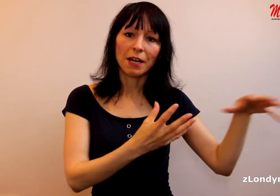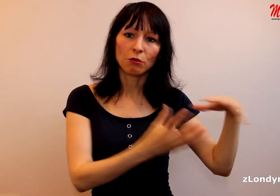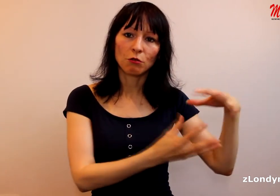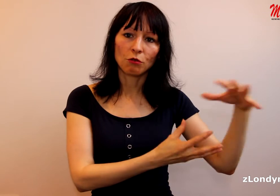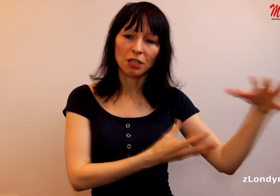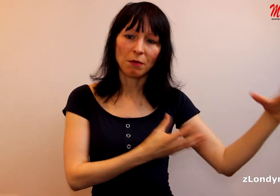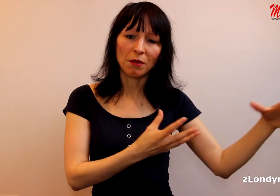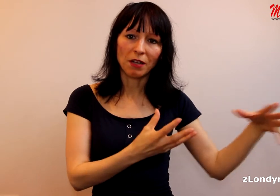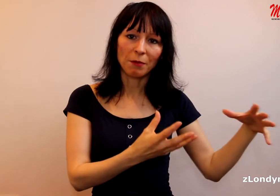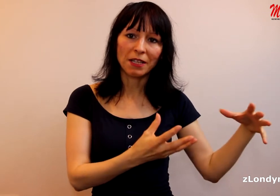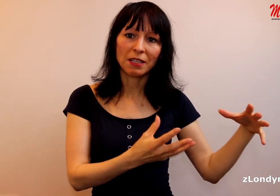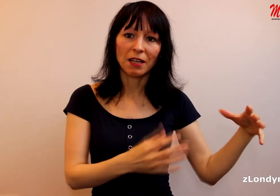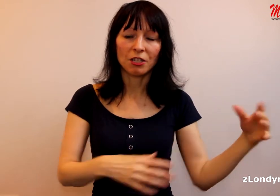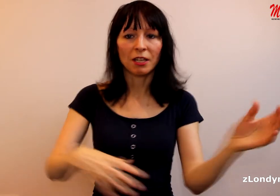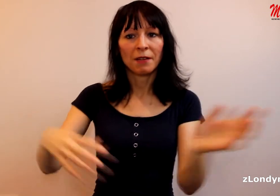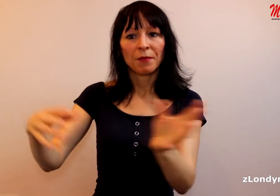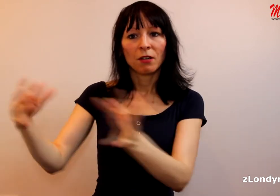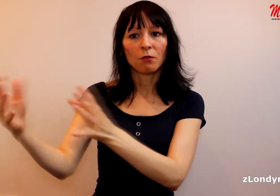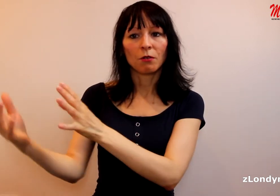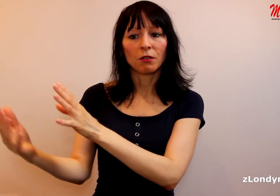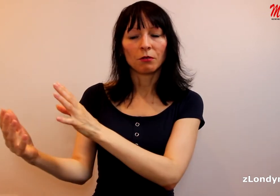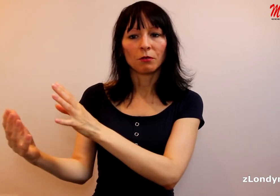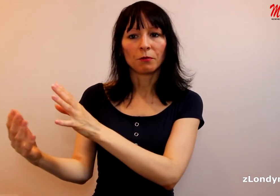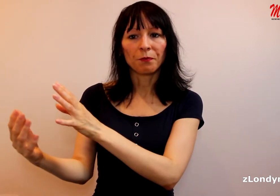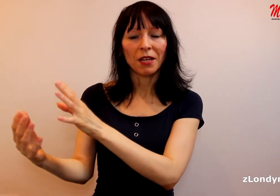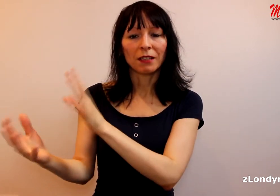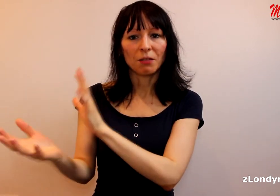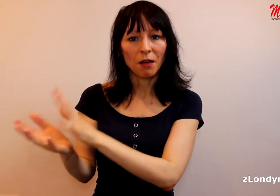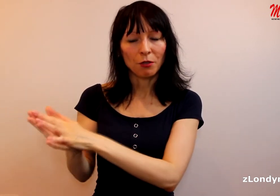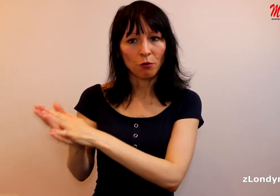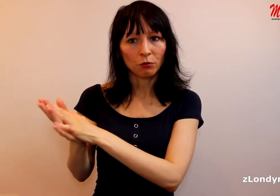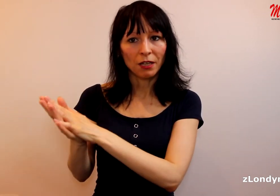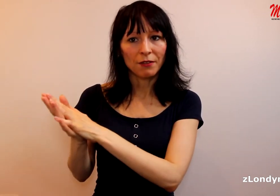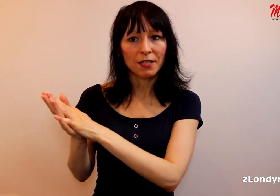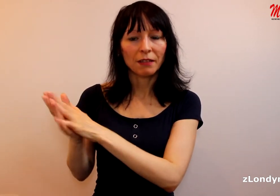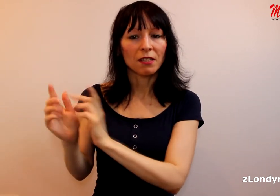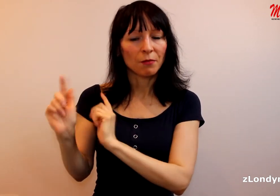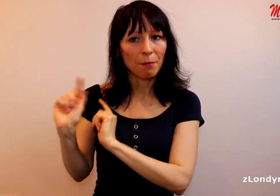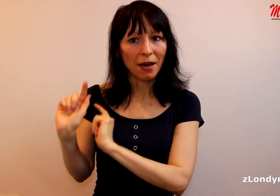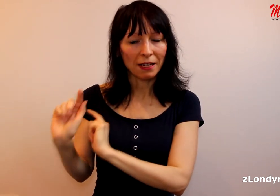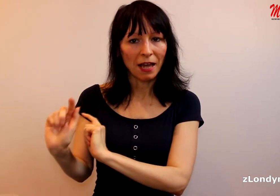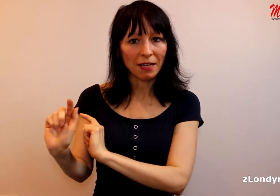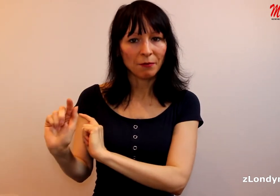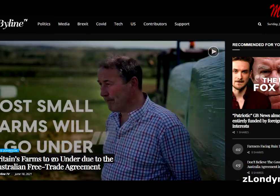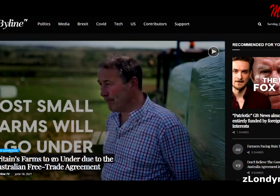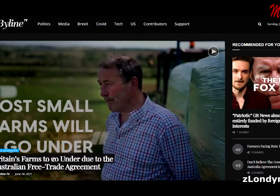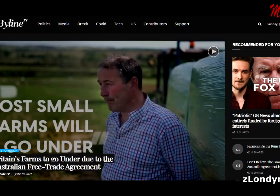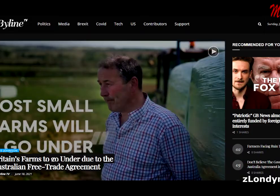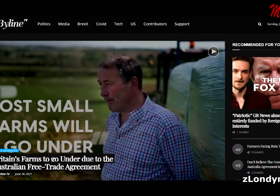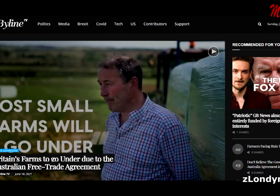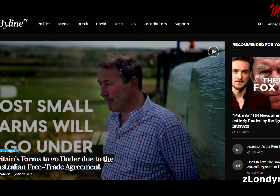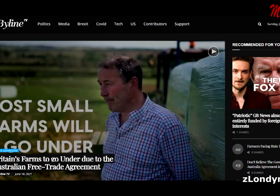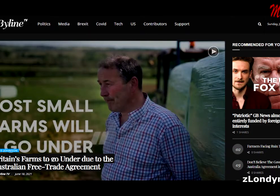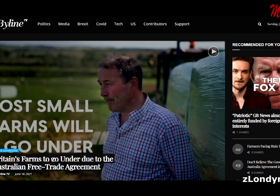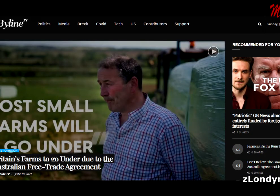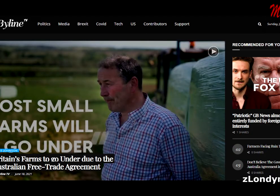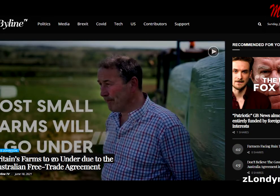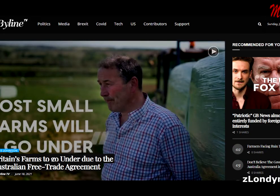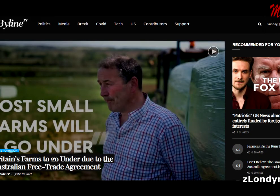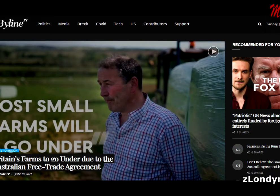jádro jsou, řekněme, bývalí brexitáři. A teď máme druhou televizi, ta se jmenuje Byneline, ale to je televize, za kterou nestojí